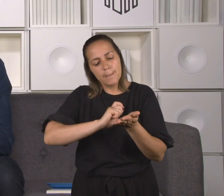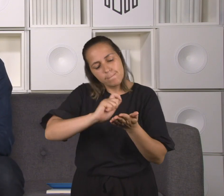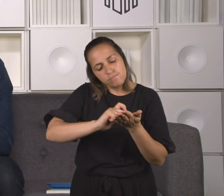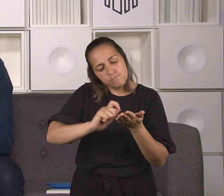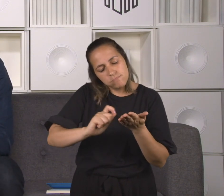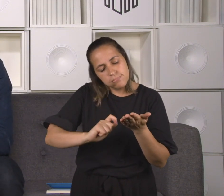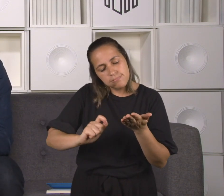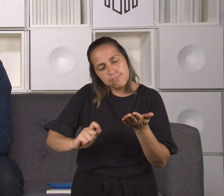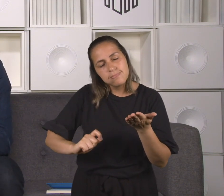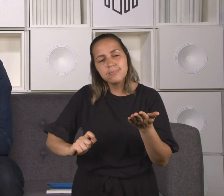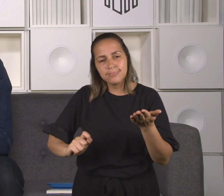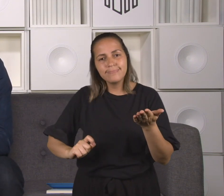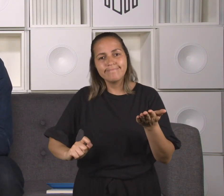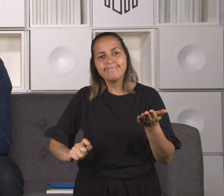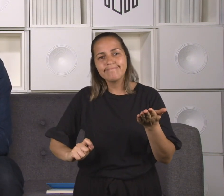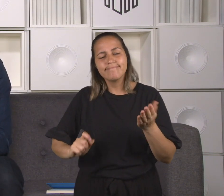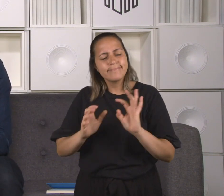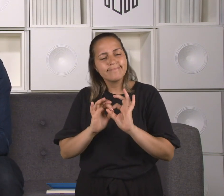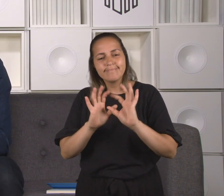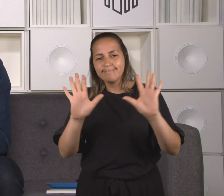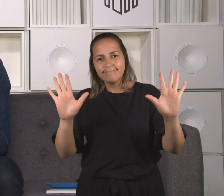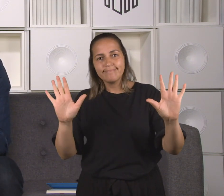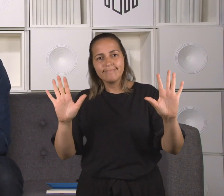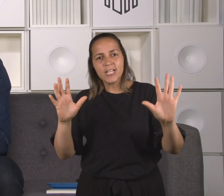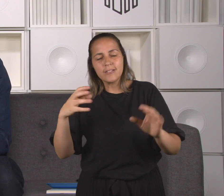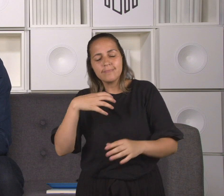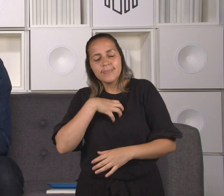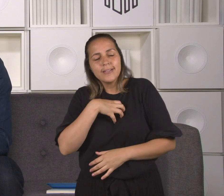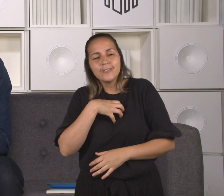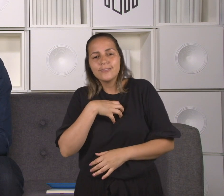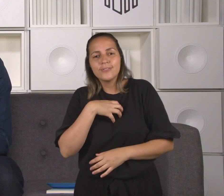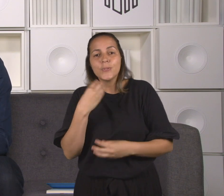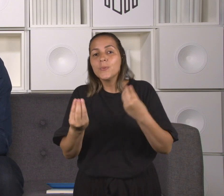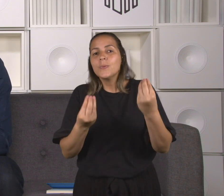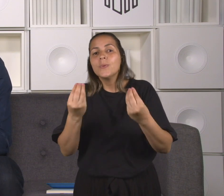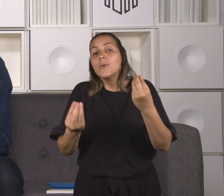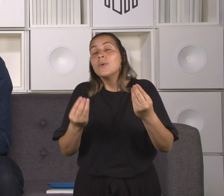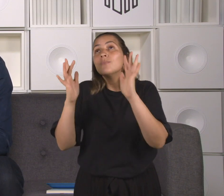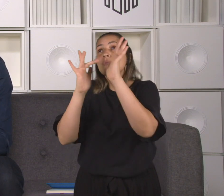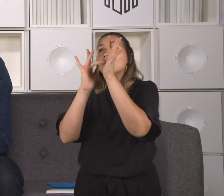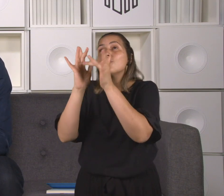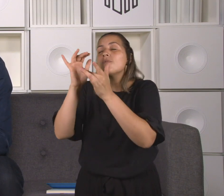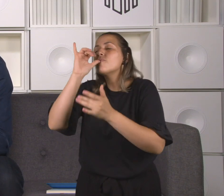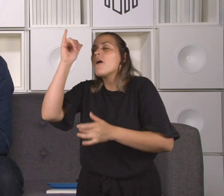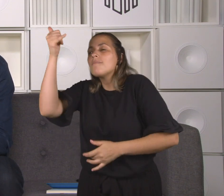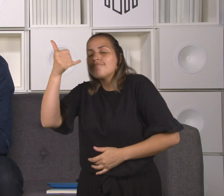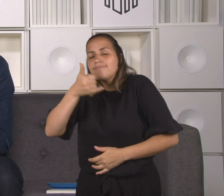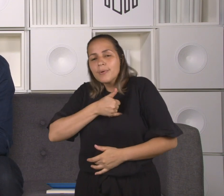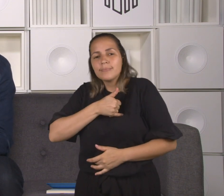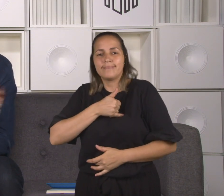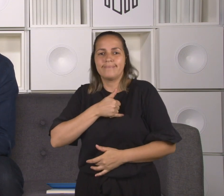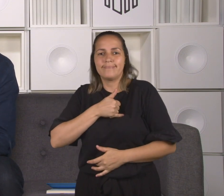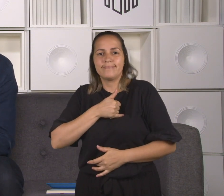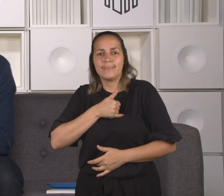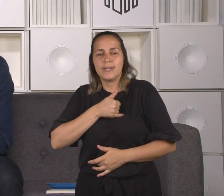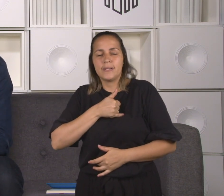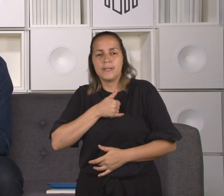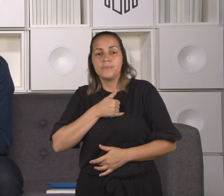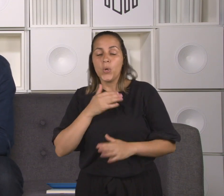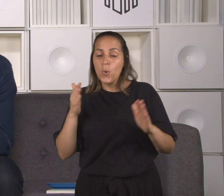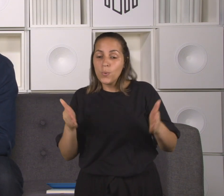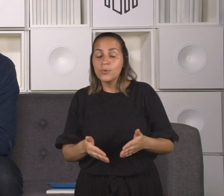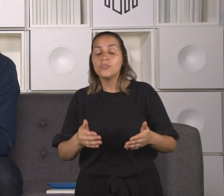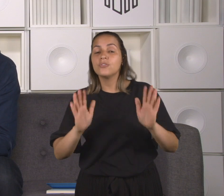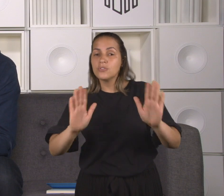você nessa roda de conversa. Hoje a gente falou bastante tanto da pessoa de Jesus,